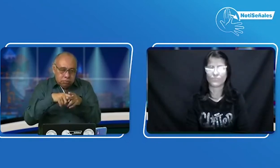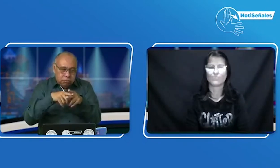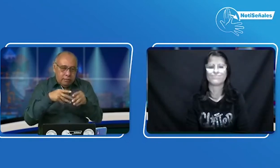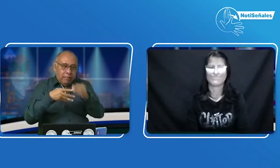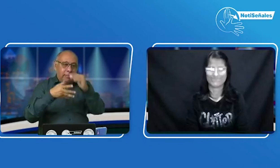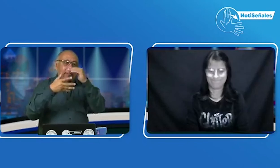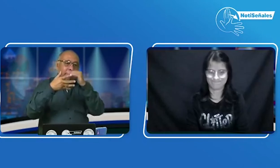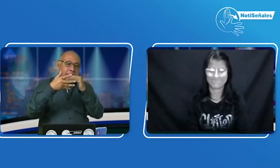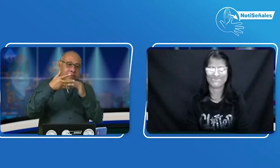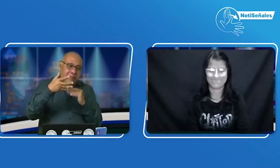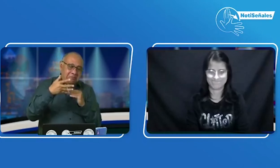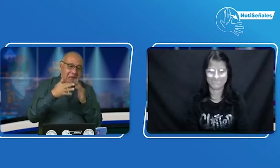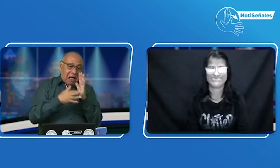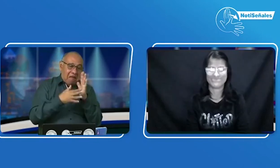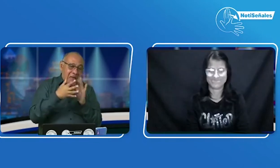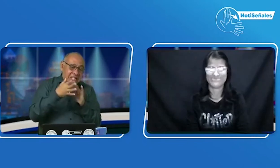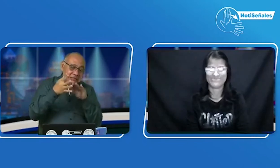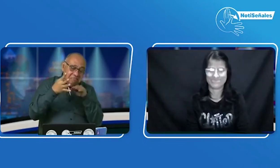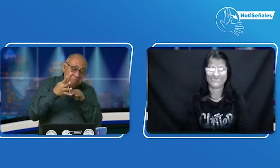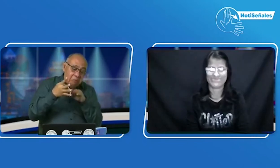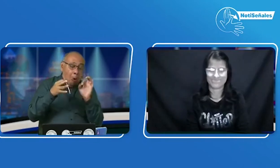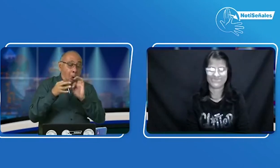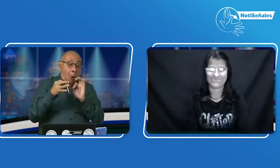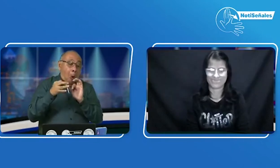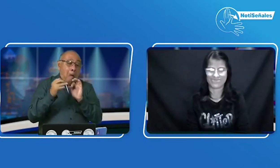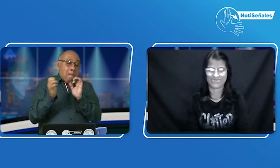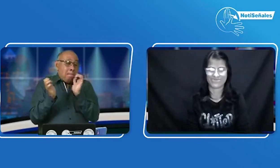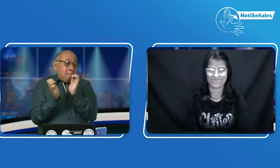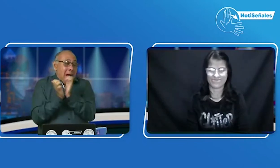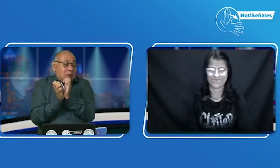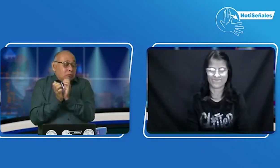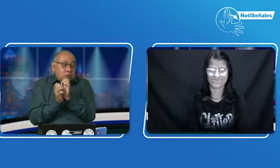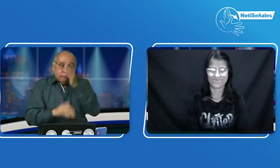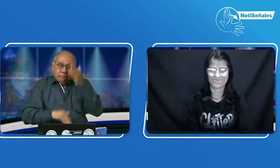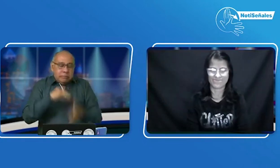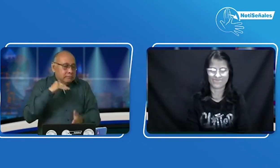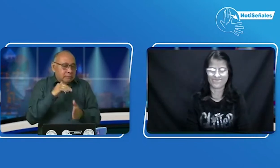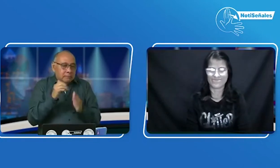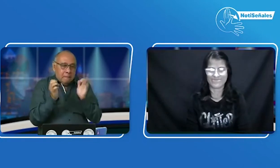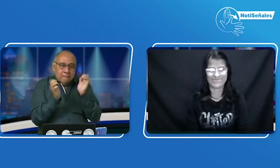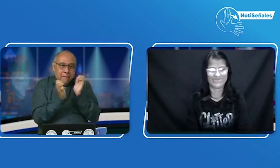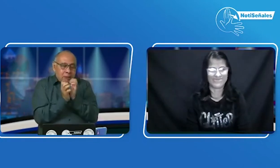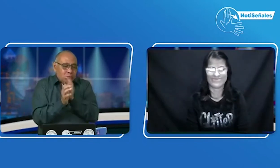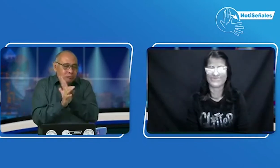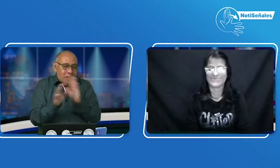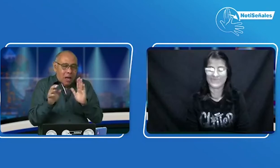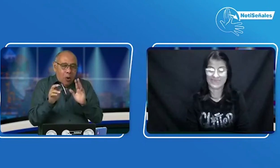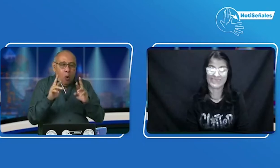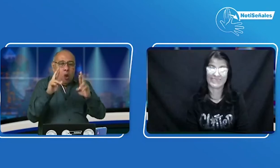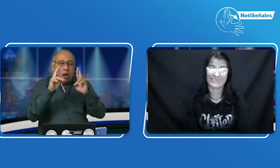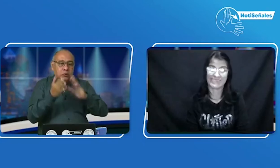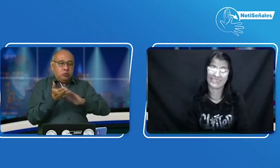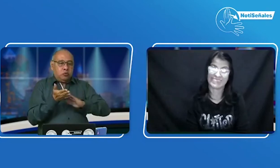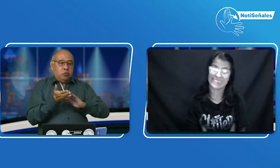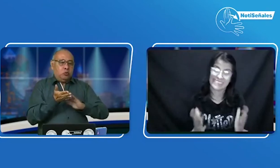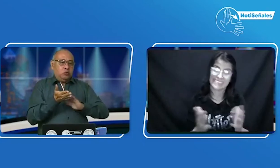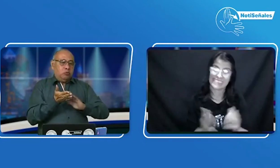Transporte es que esto salga pronto. Es muy probable que tengamos una reunión al finalizar abril, pero ya